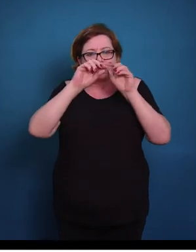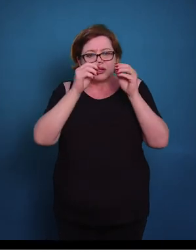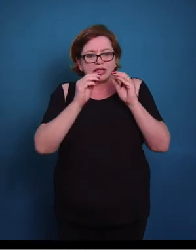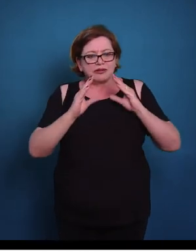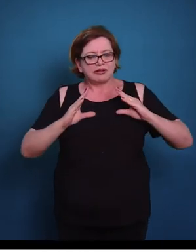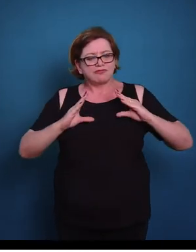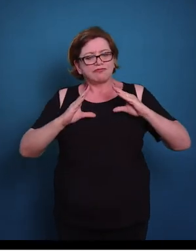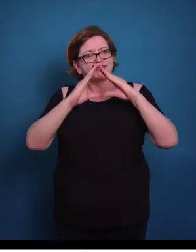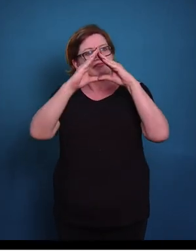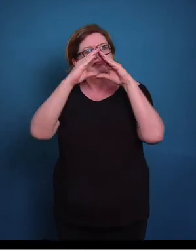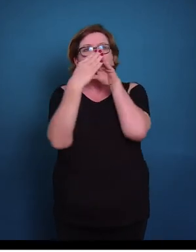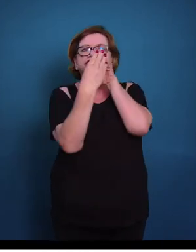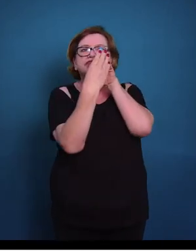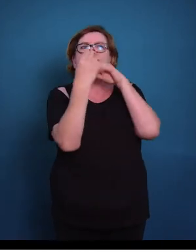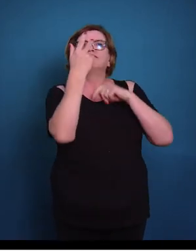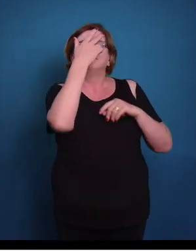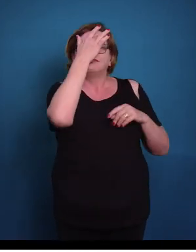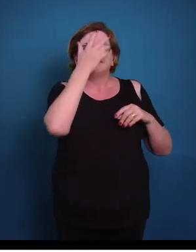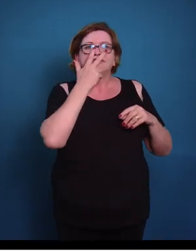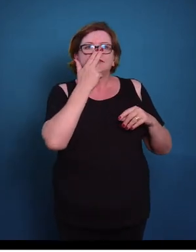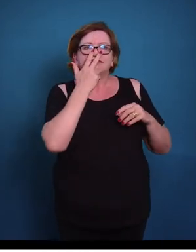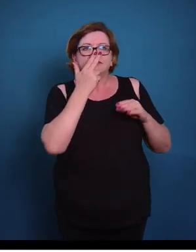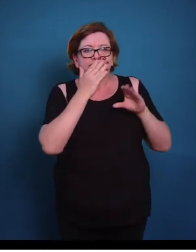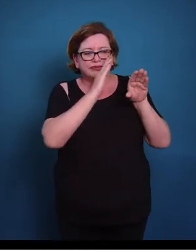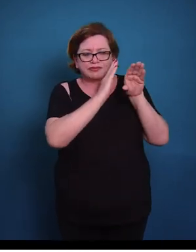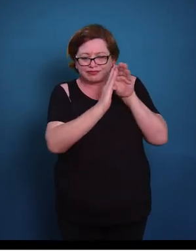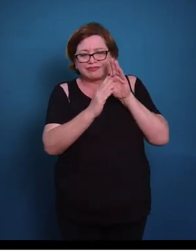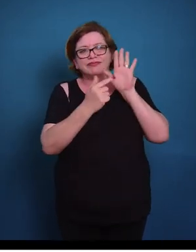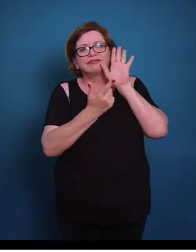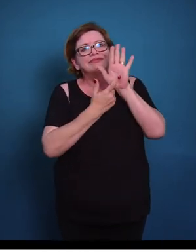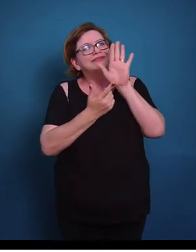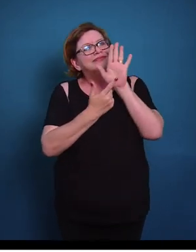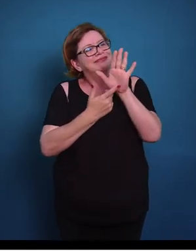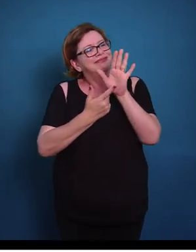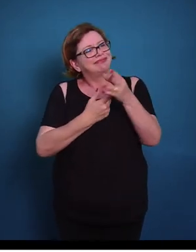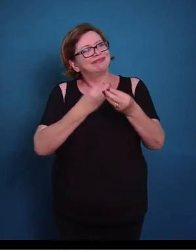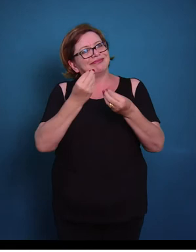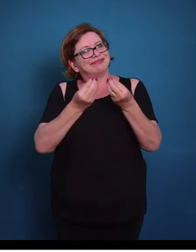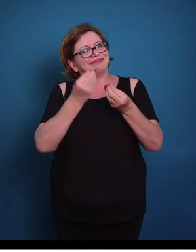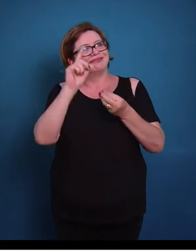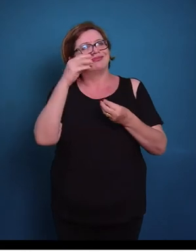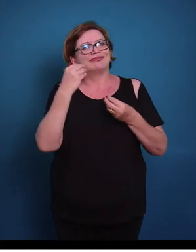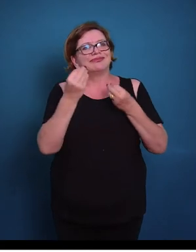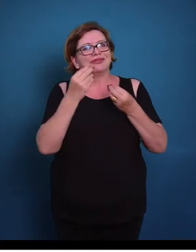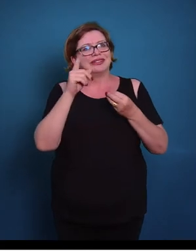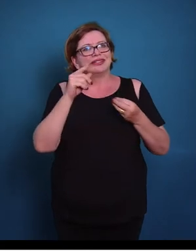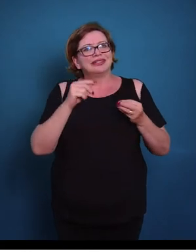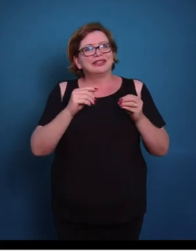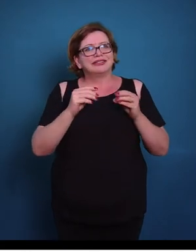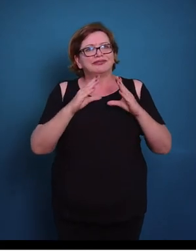piramidal. Então aqui nós temos um corte transversal de uma glândula dessa, mostrando as células piramidais.